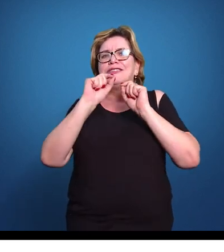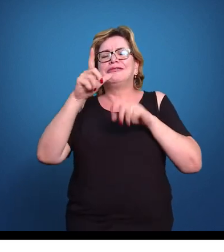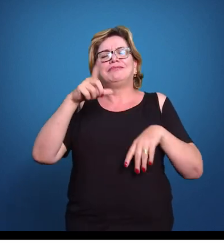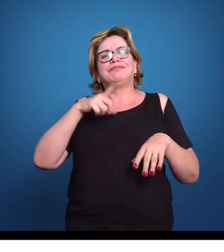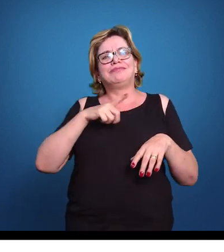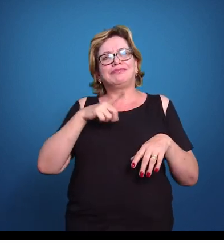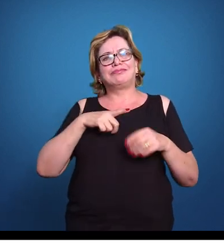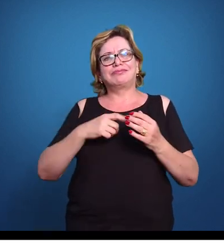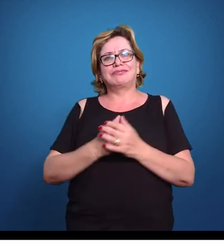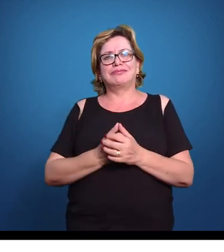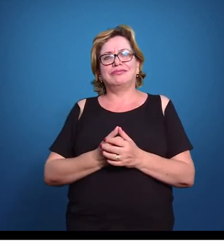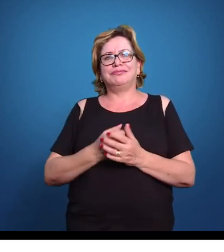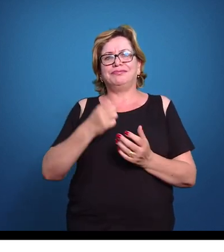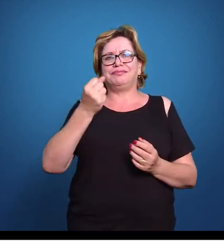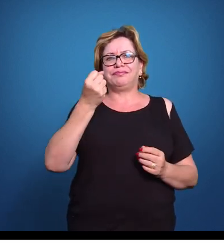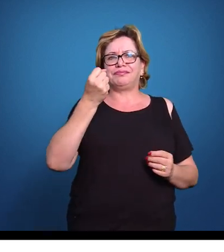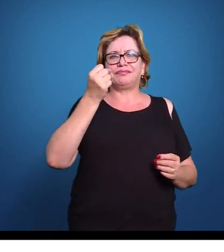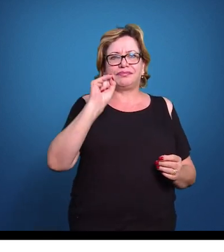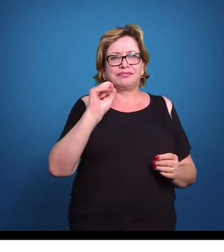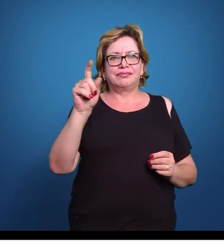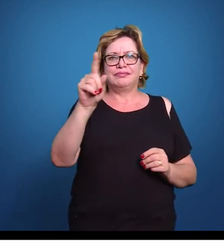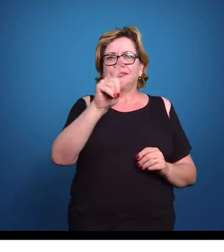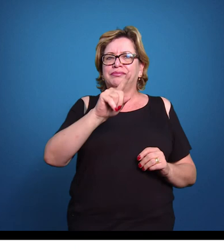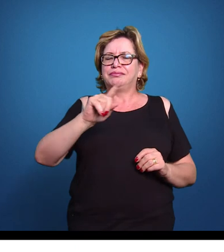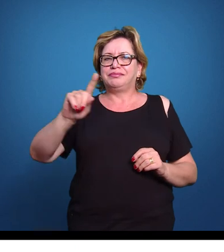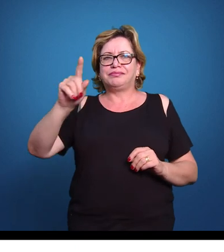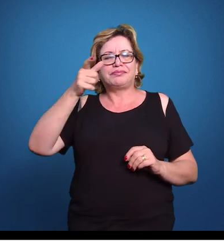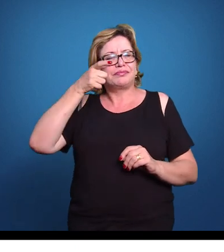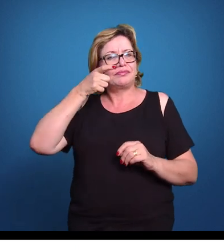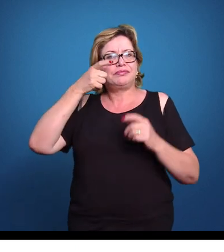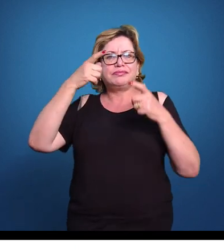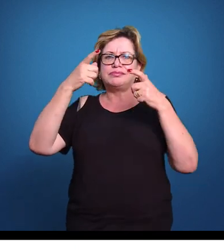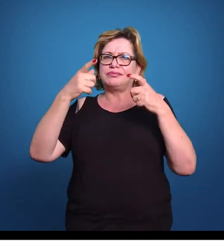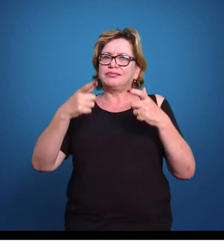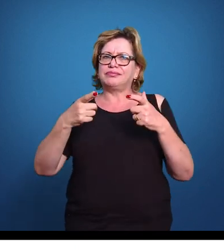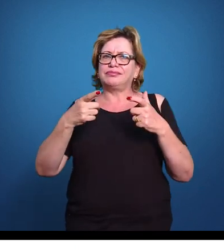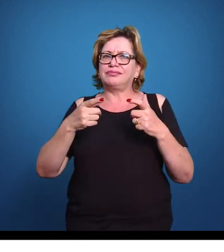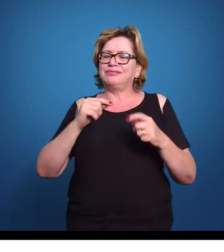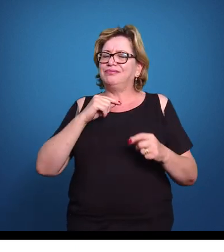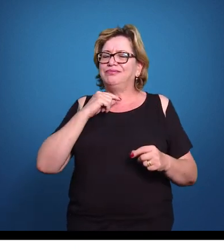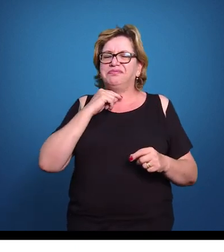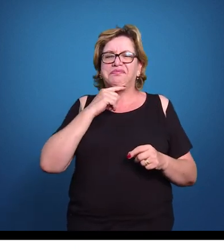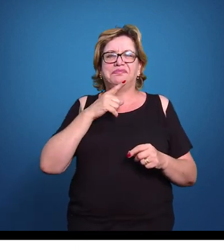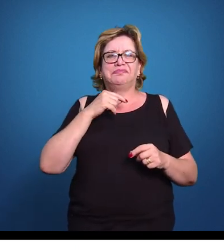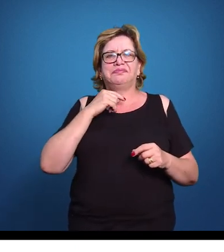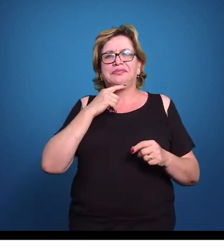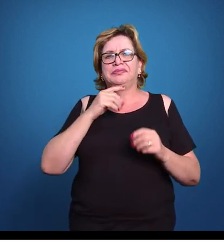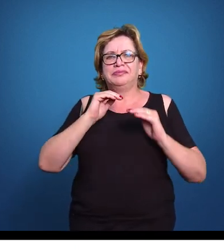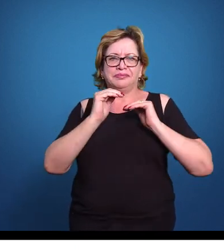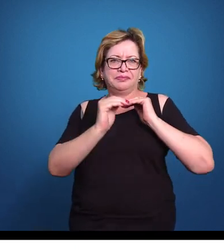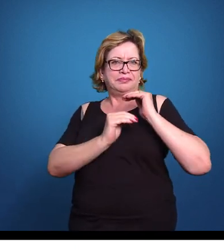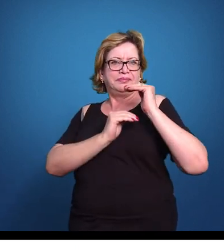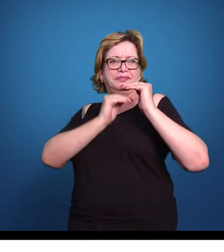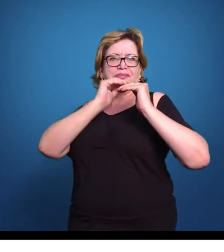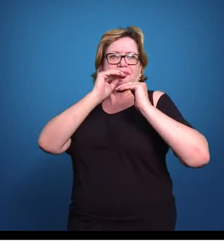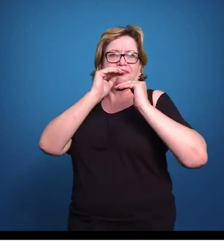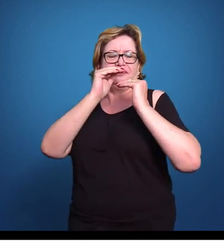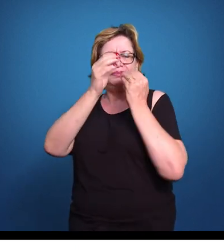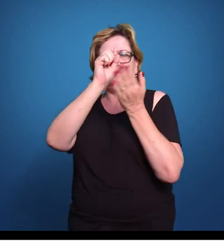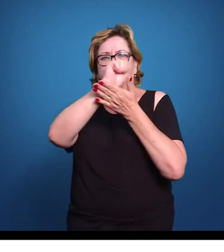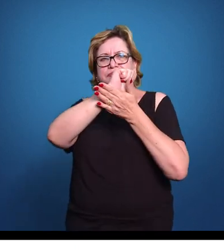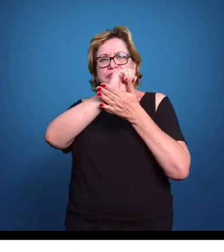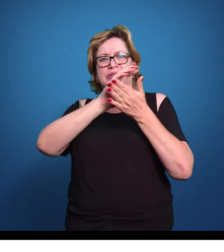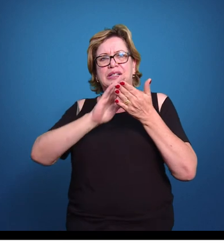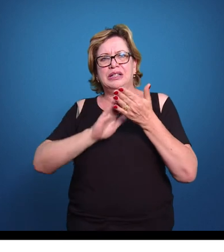ambiente. Se ele não observa o seu ambiente, ele não consegue desenvolver uma atividade